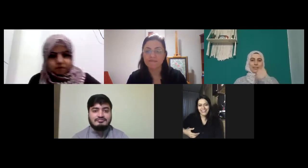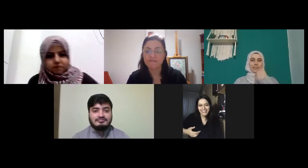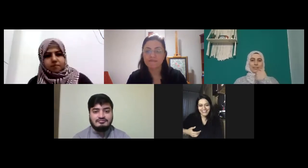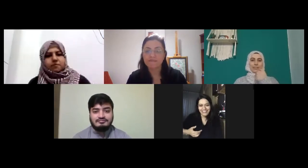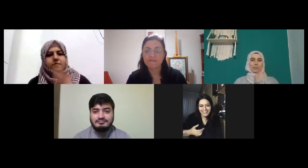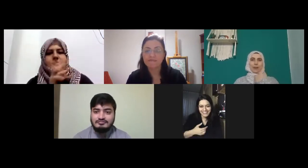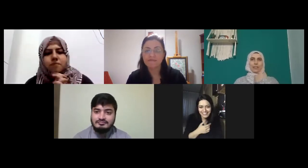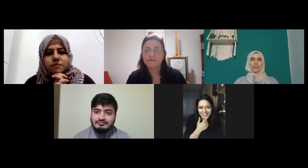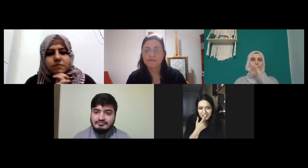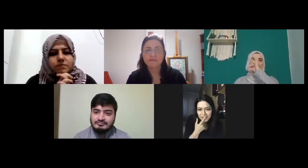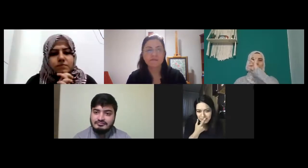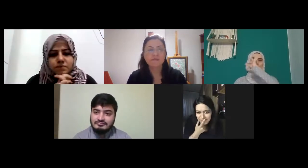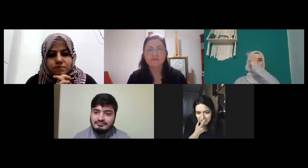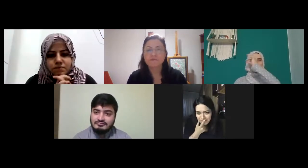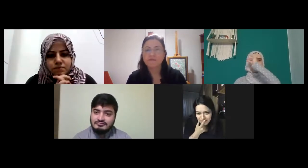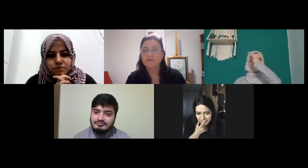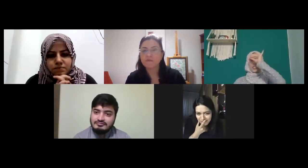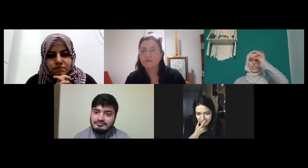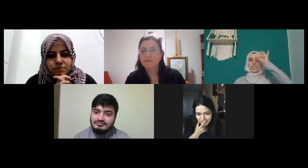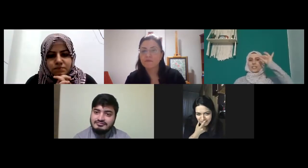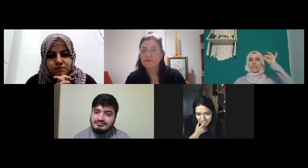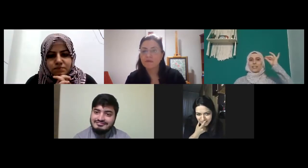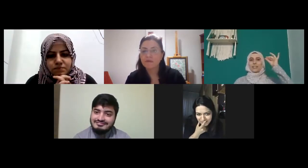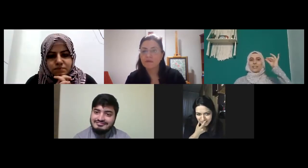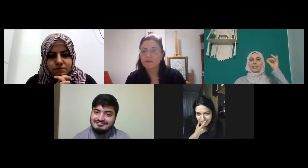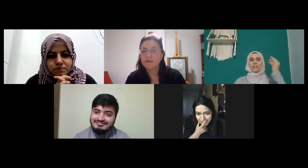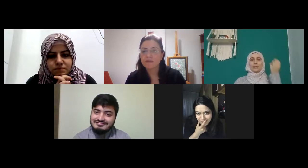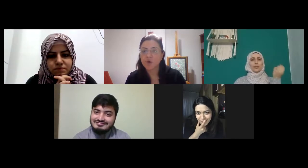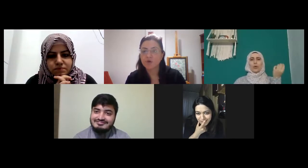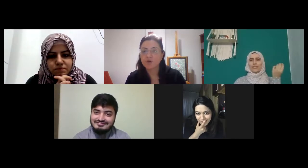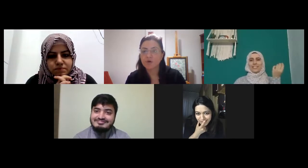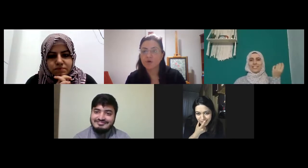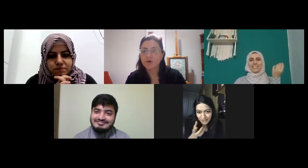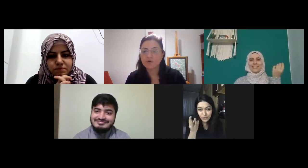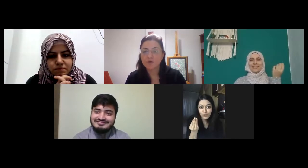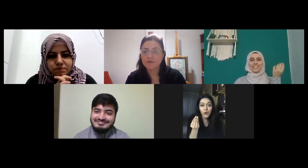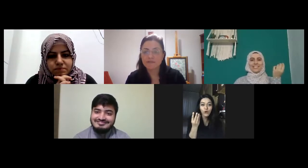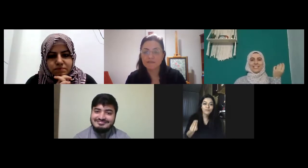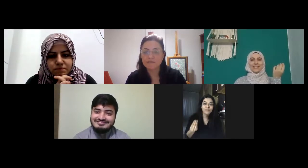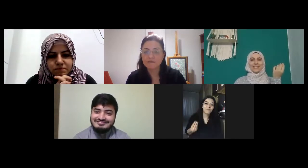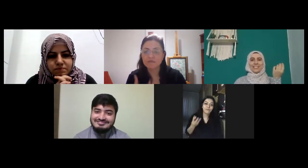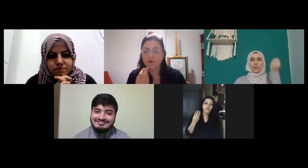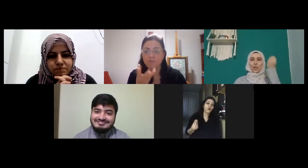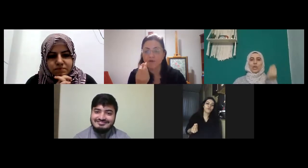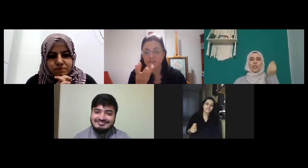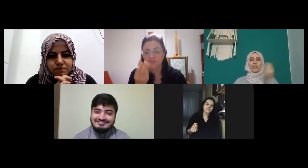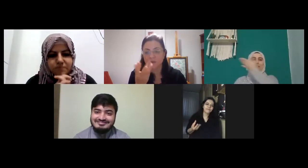ben yeşili çok nasıl çok çok çok çok